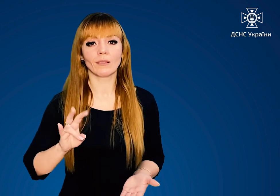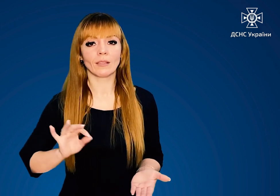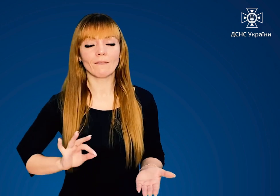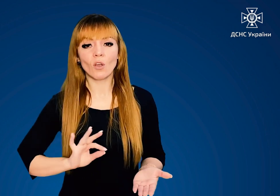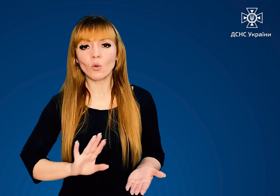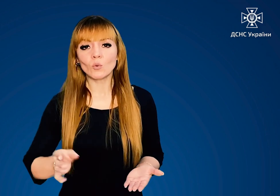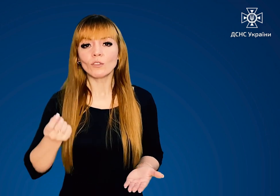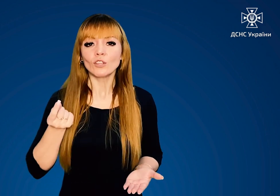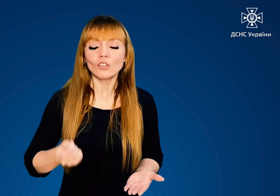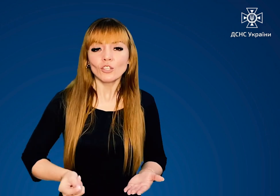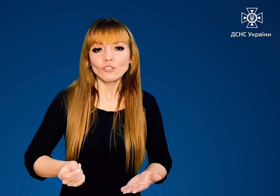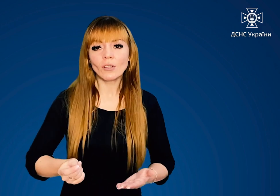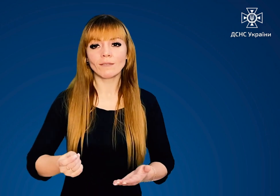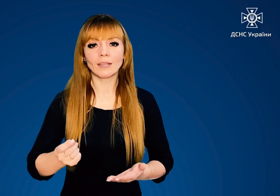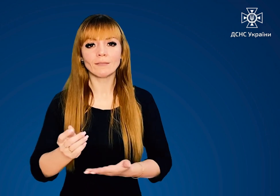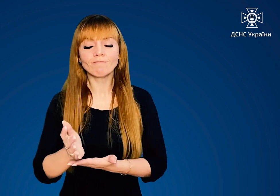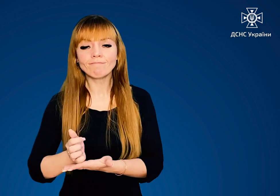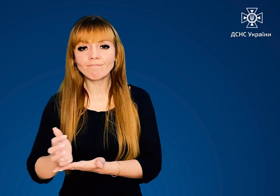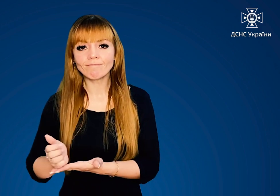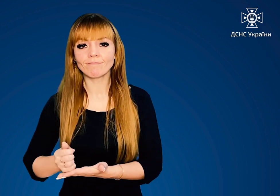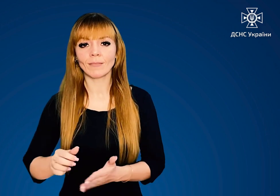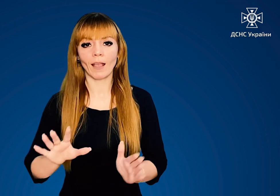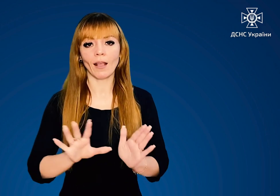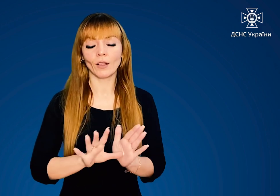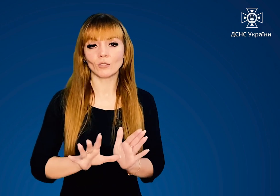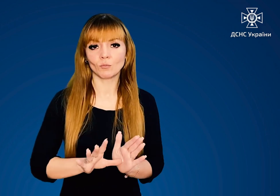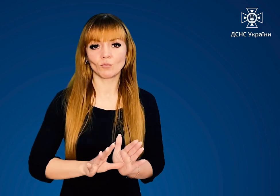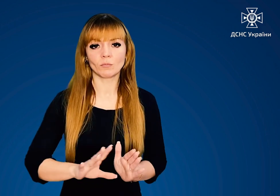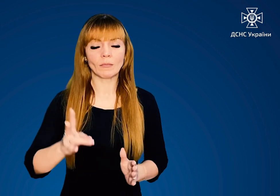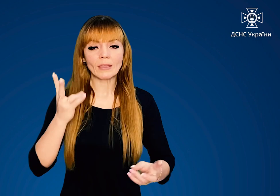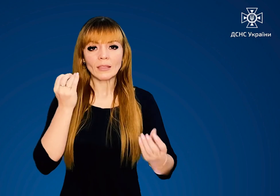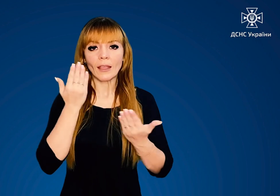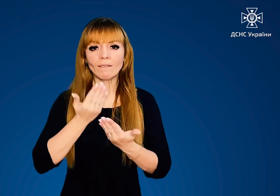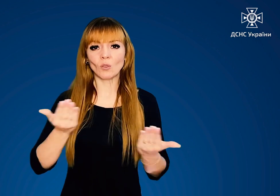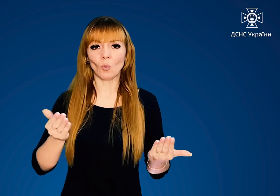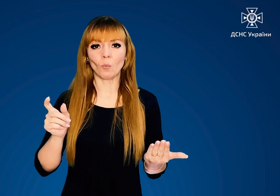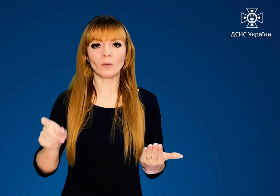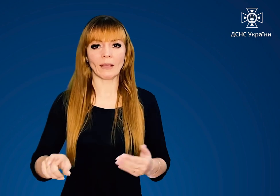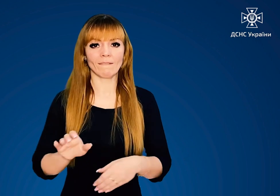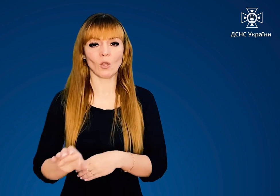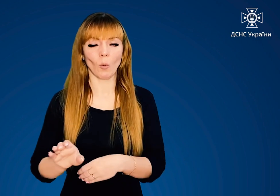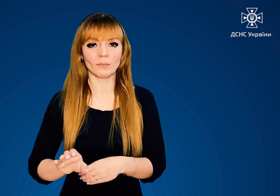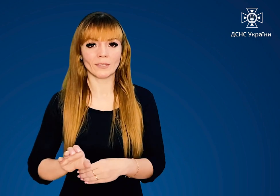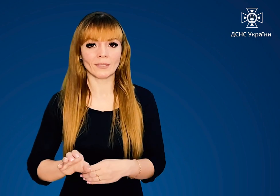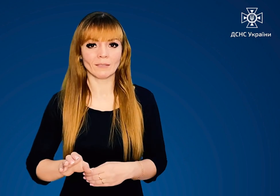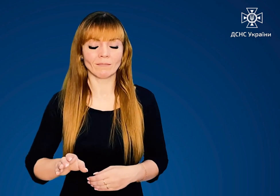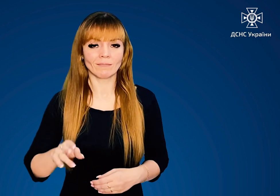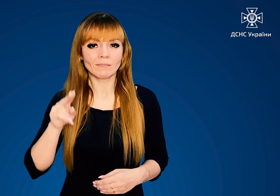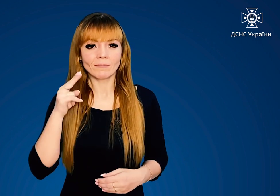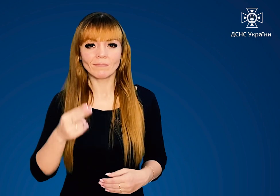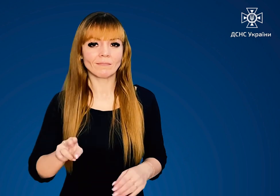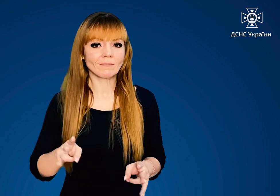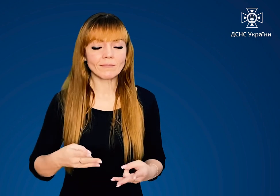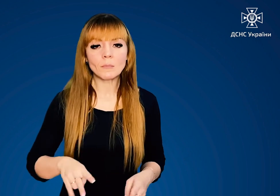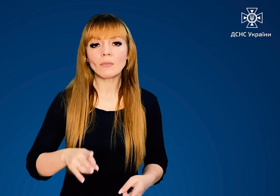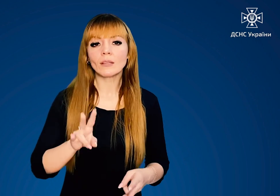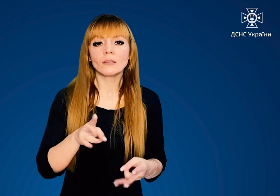та не використовуйте дешеві резервні джерела електропостачання невідомих виробників Не